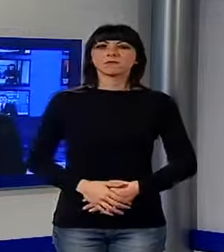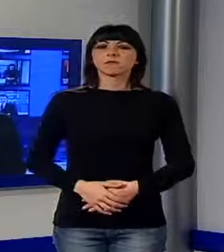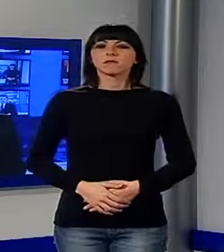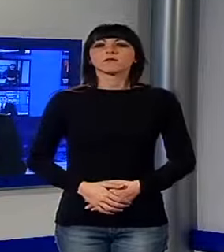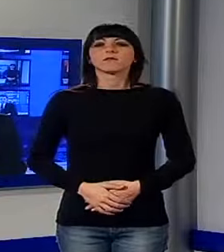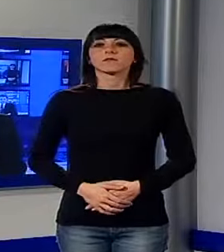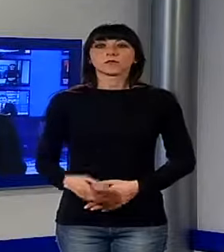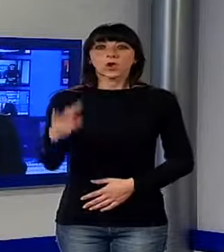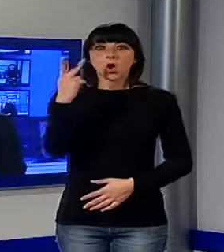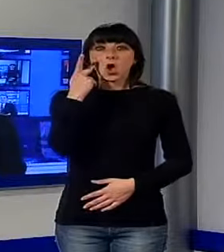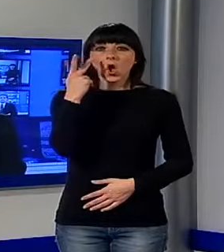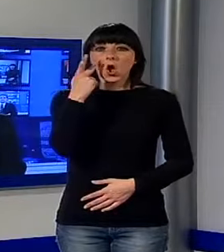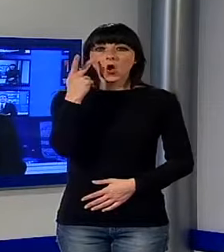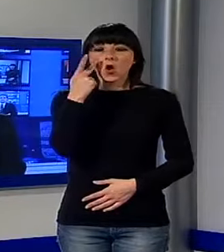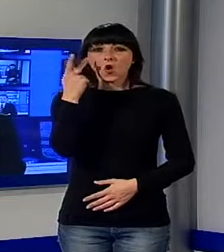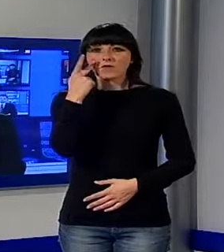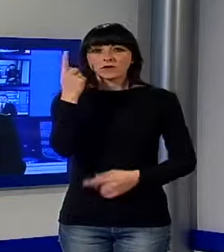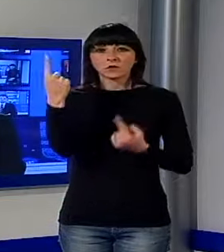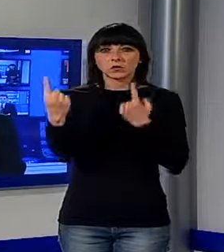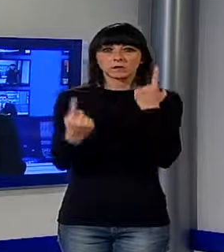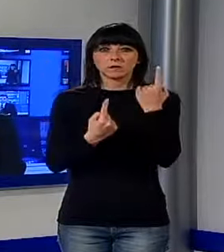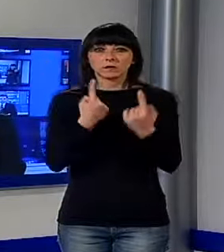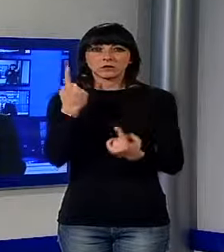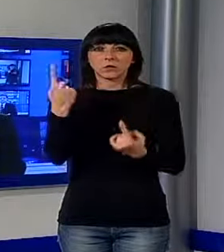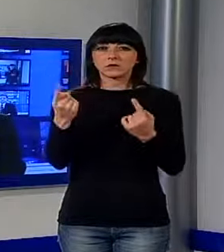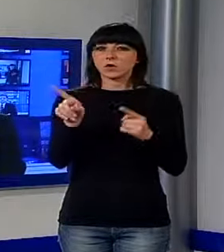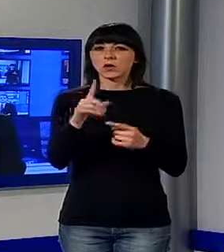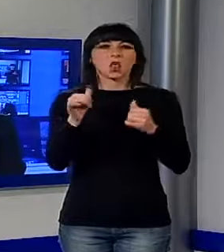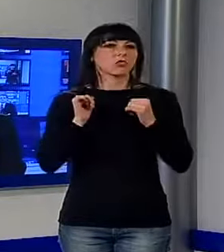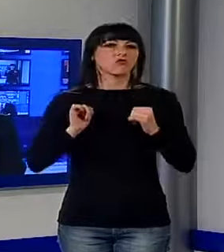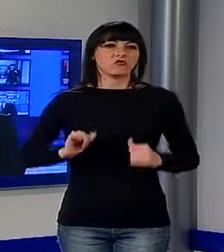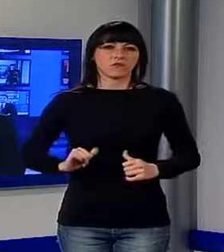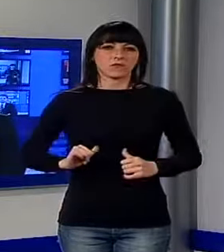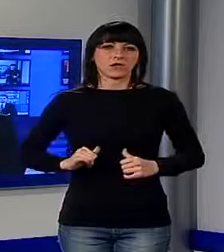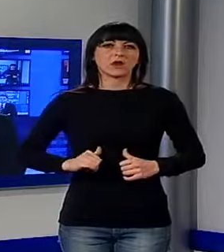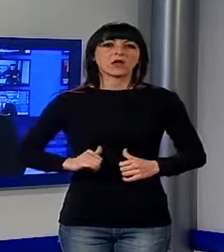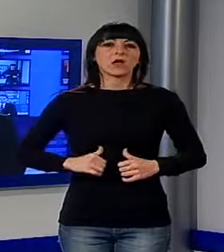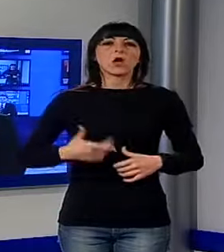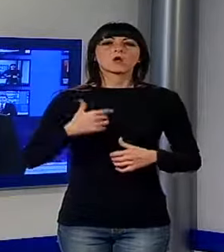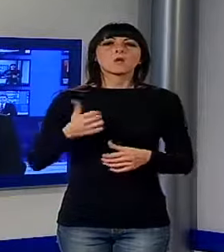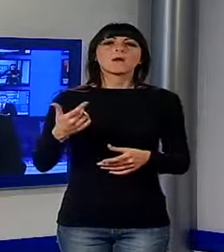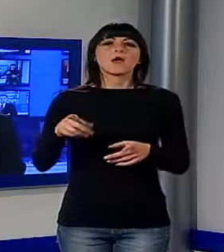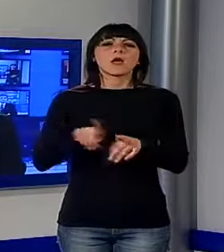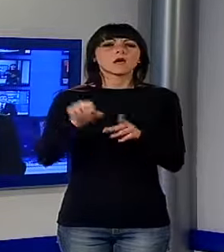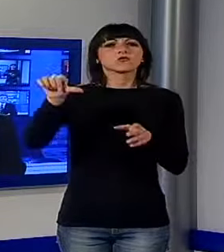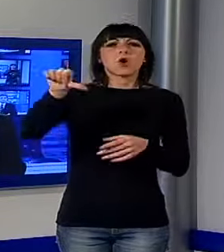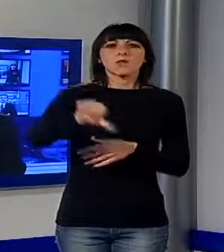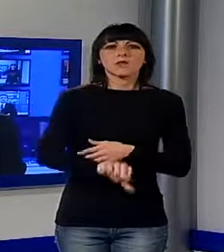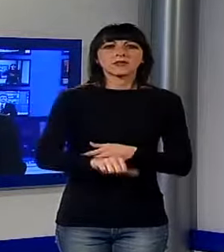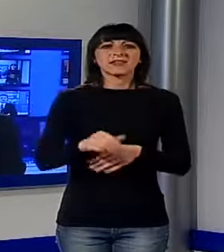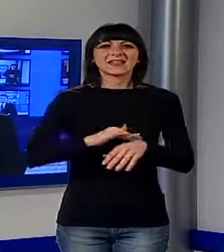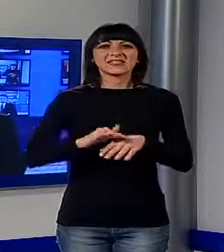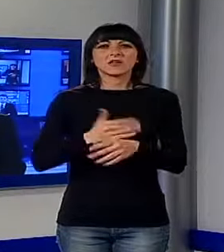Ho visto scene che non sono da paese civile, siamo alla debacle del servizio pubblico. Sono queste le parole